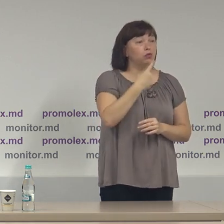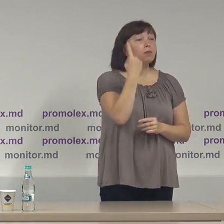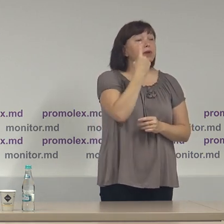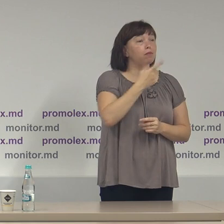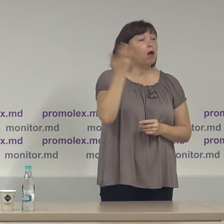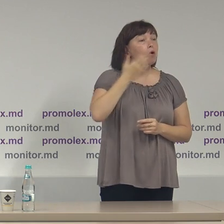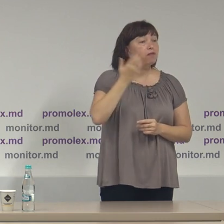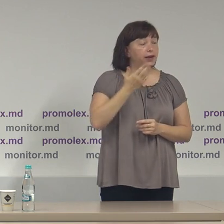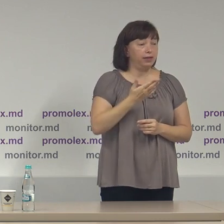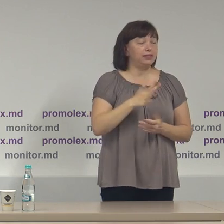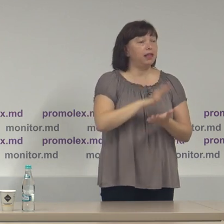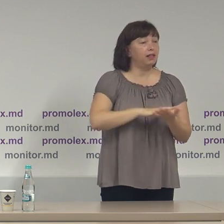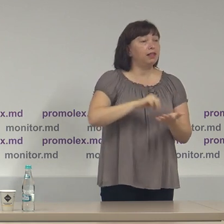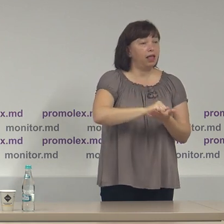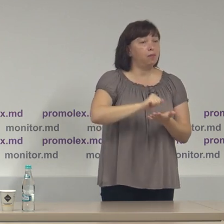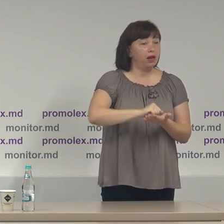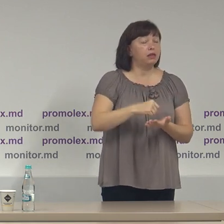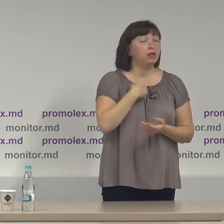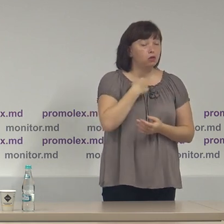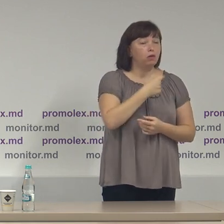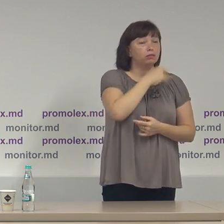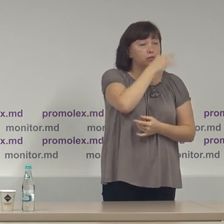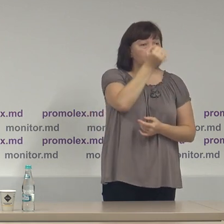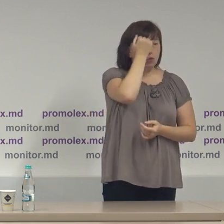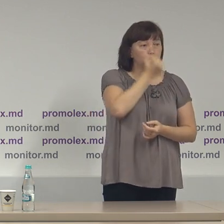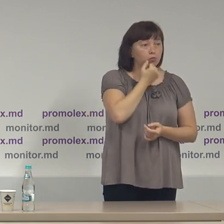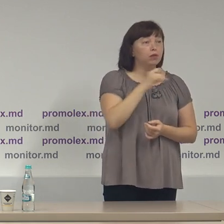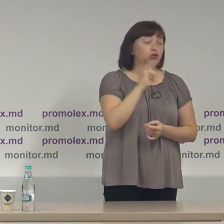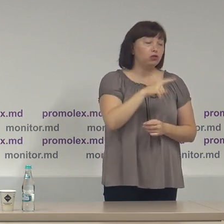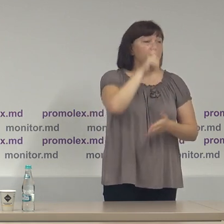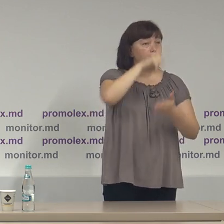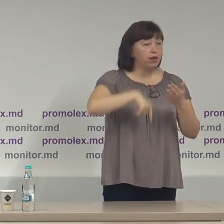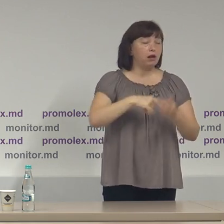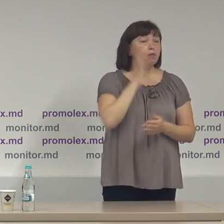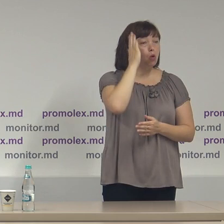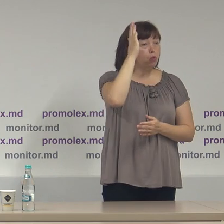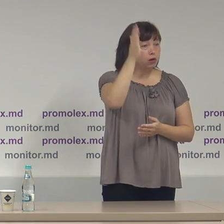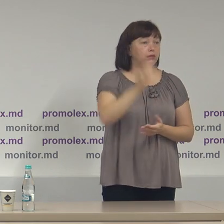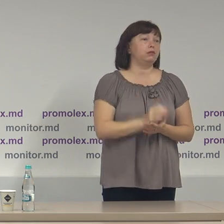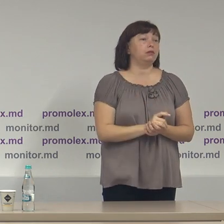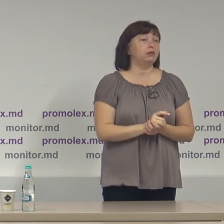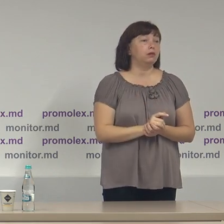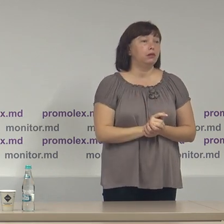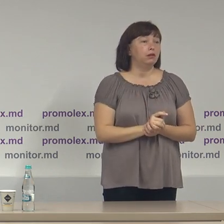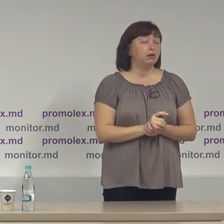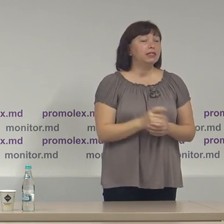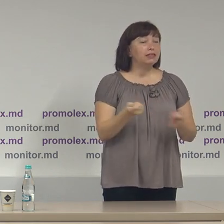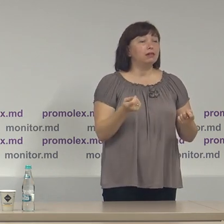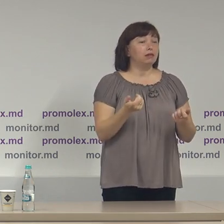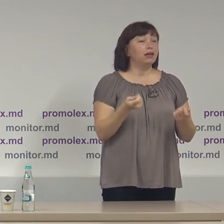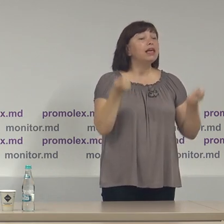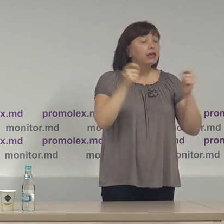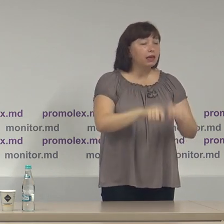conferință de preasă, aducem mulțumiri și sperăm în curând să încheiem